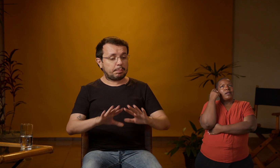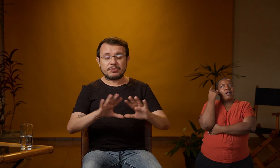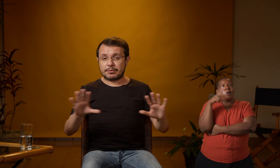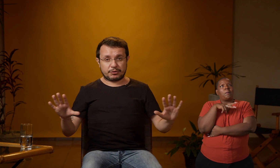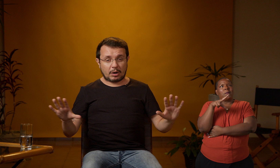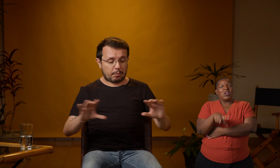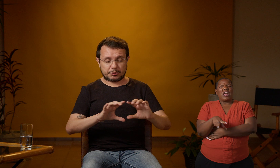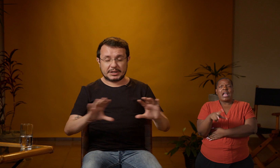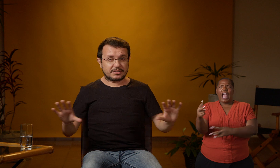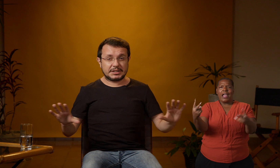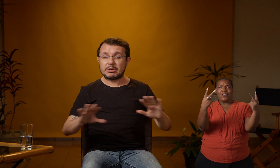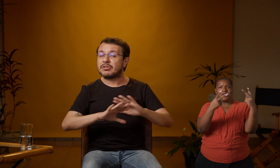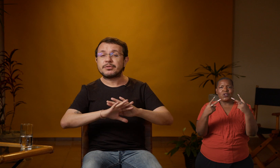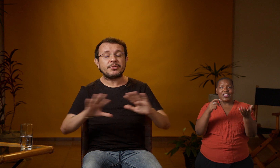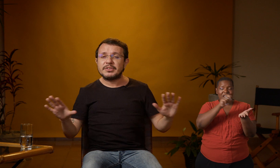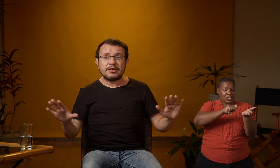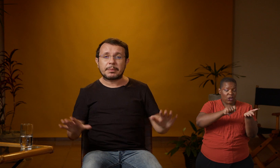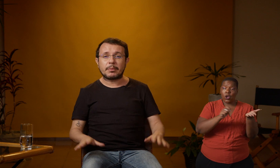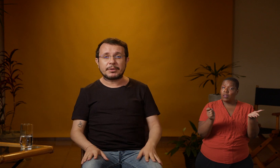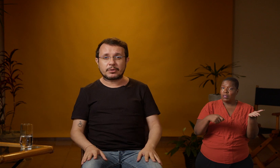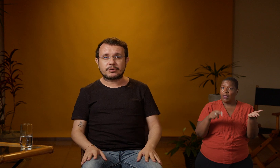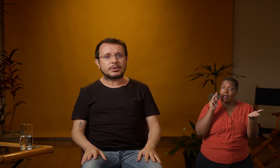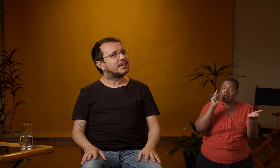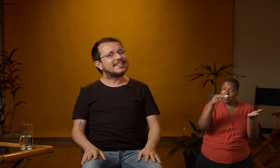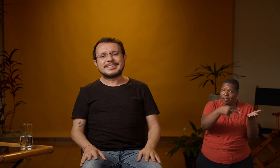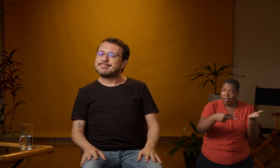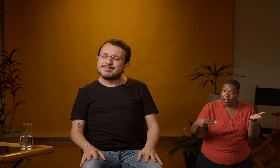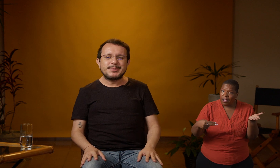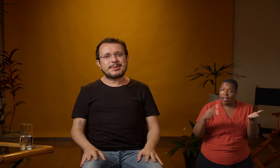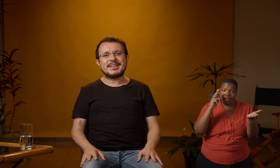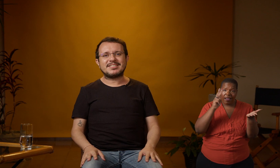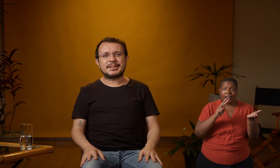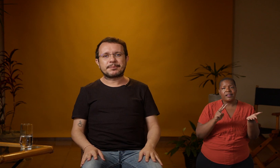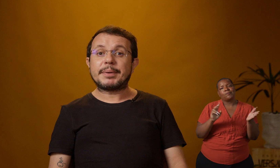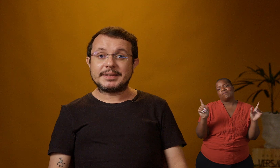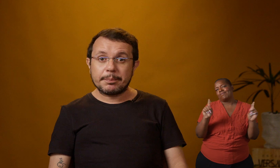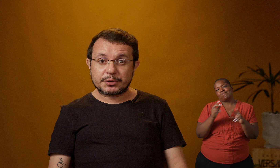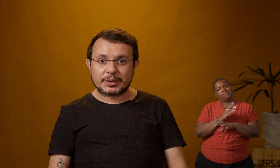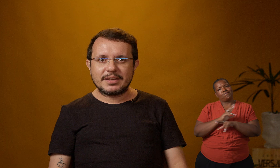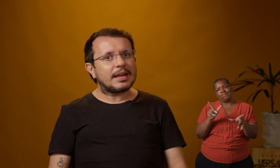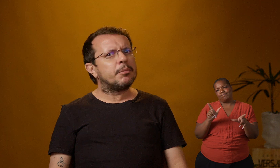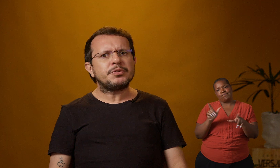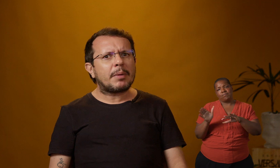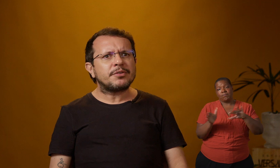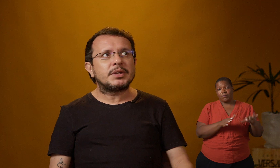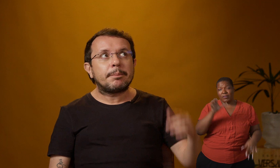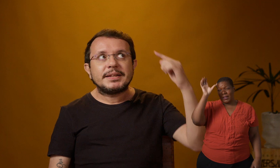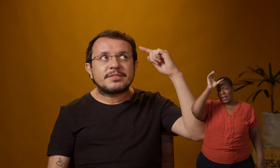por ser visual, português escrito, ele já é suficiente para uma pessoa surda. Não é bem assim. Aprender português é muito mais do que apenas